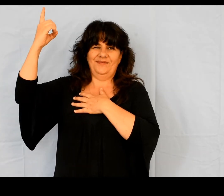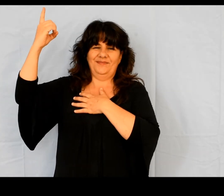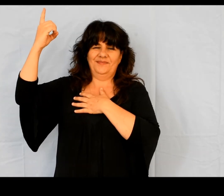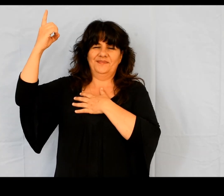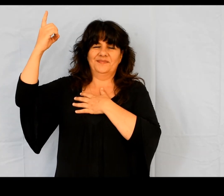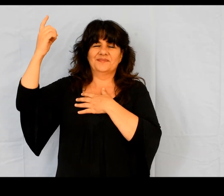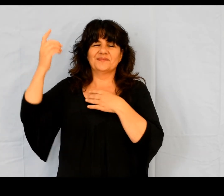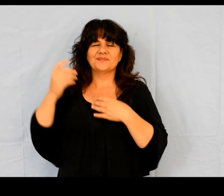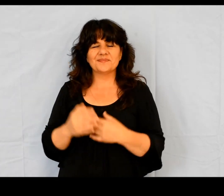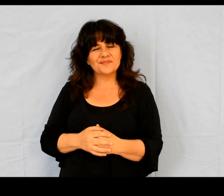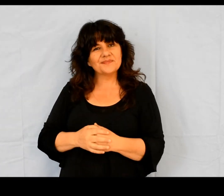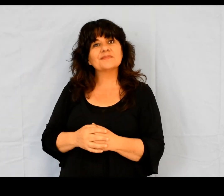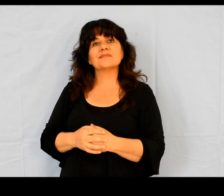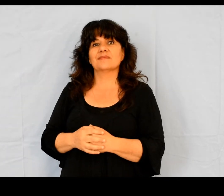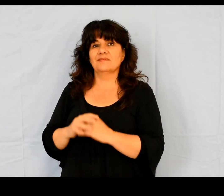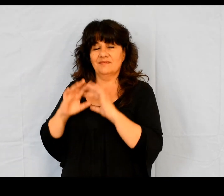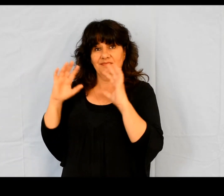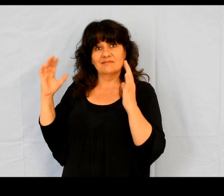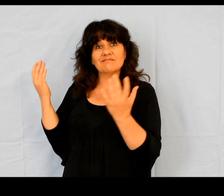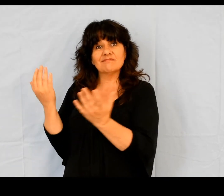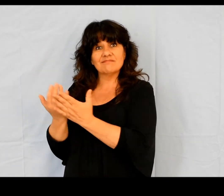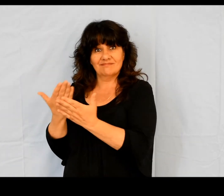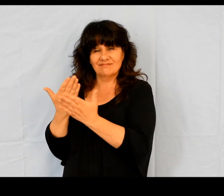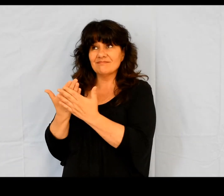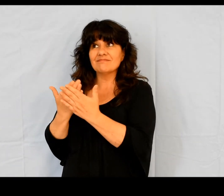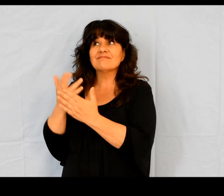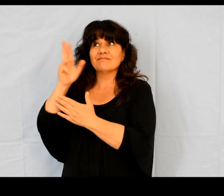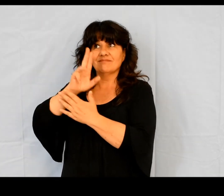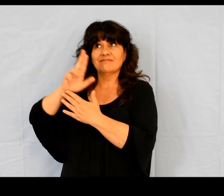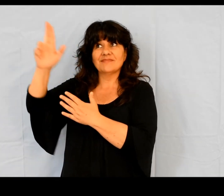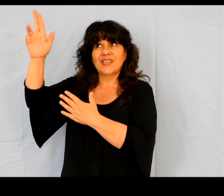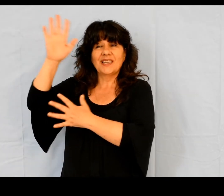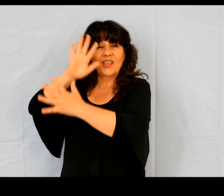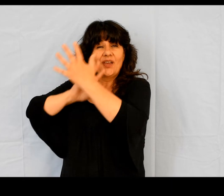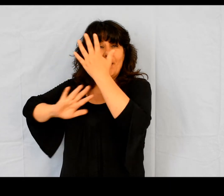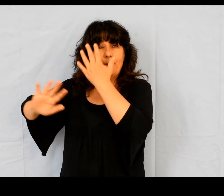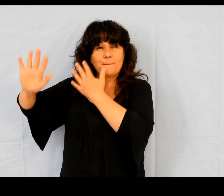Ainsi, la parole du Seigneur se répondait dans toute la région.